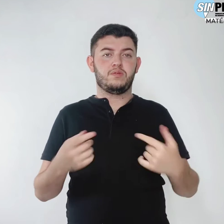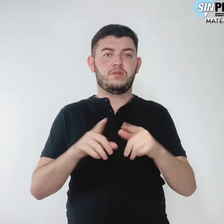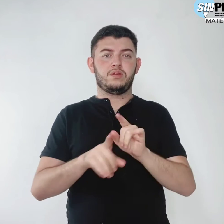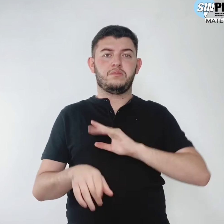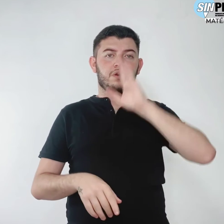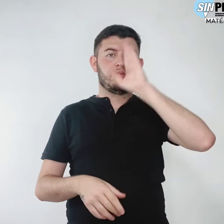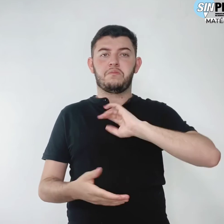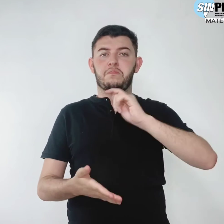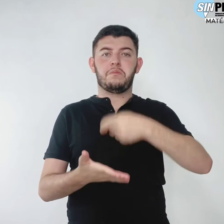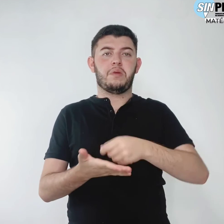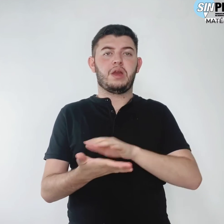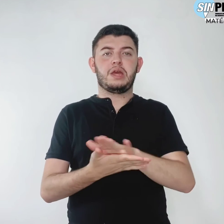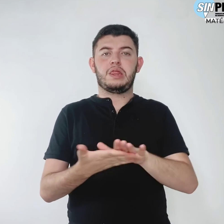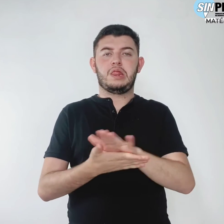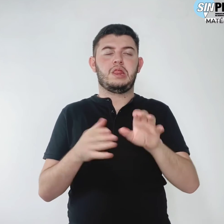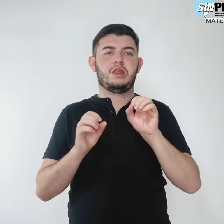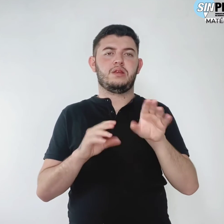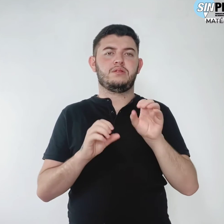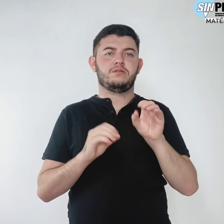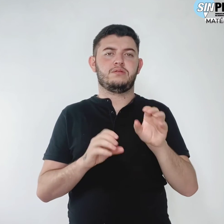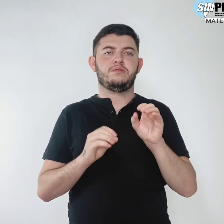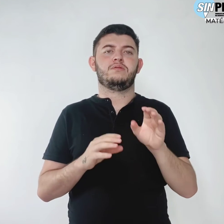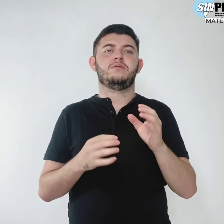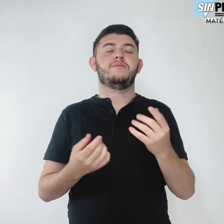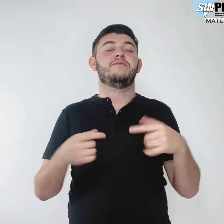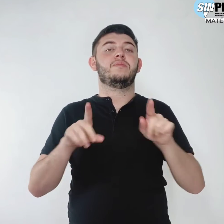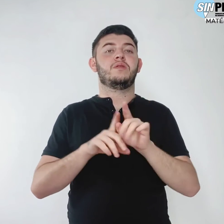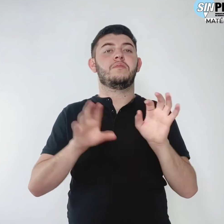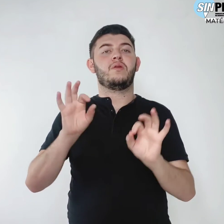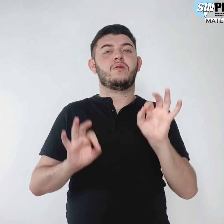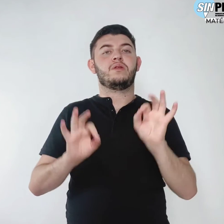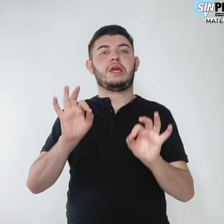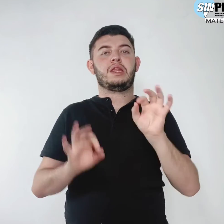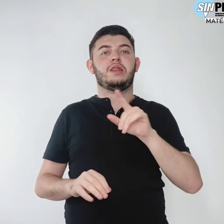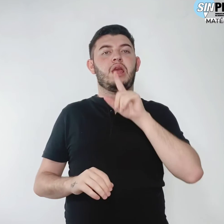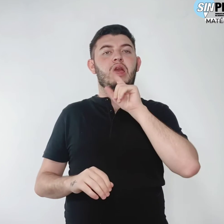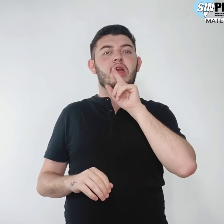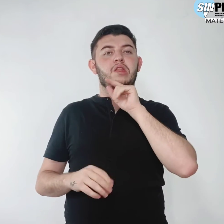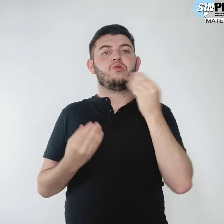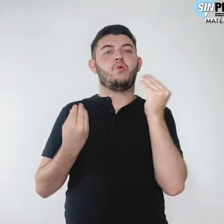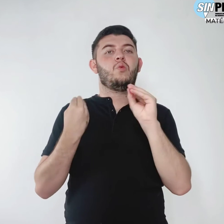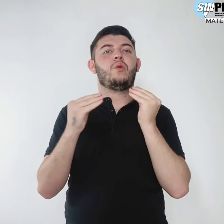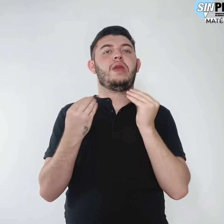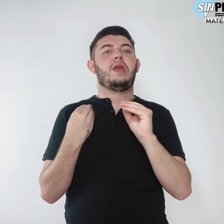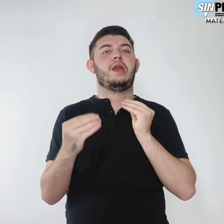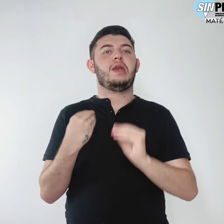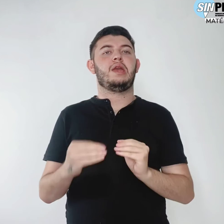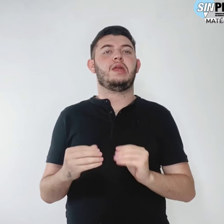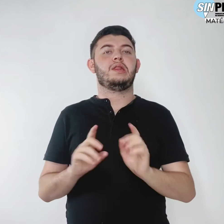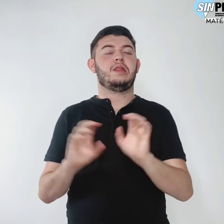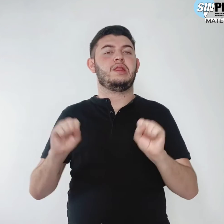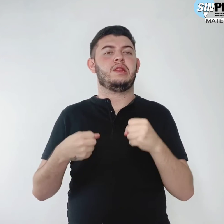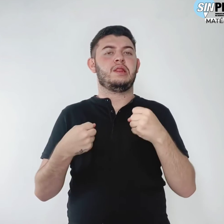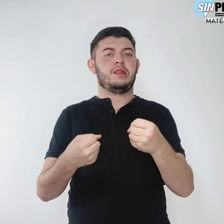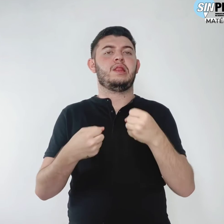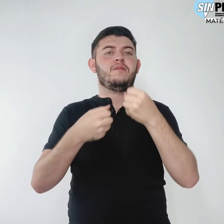gratuidade do ensino. Promover tuitaço nacional em defesa e